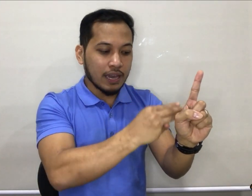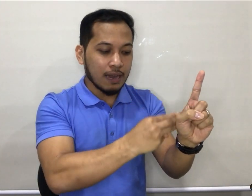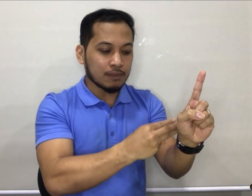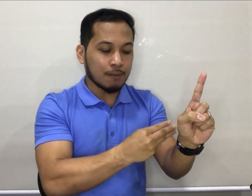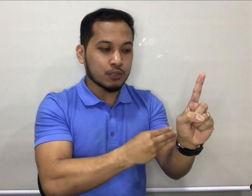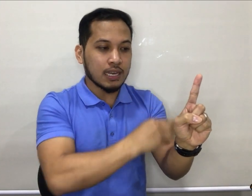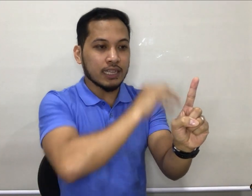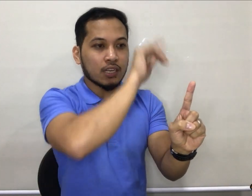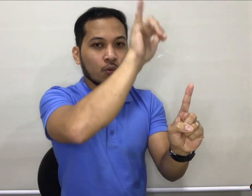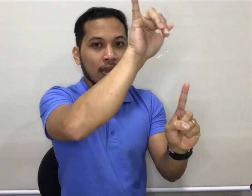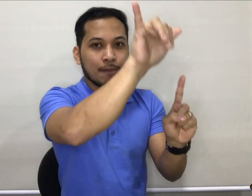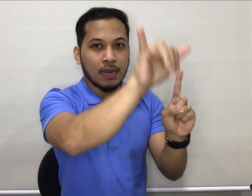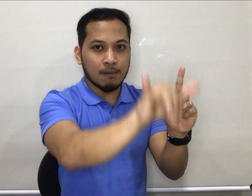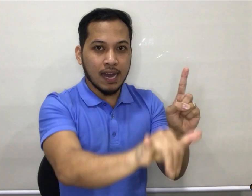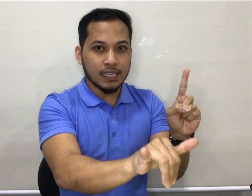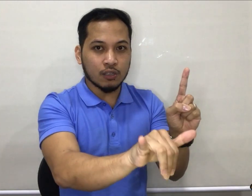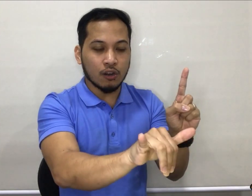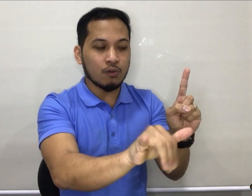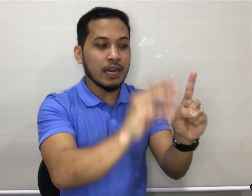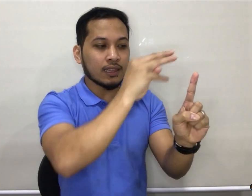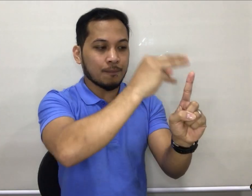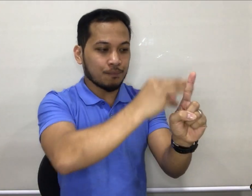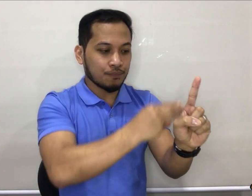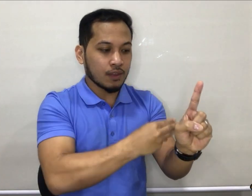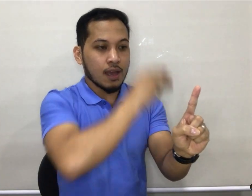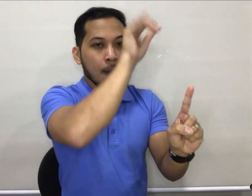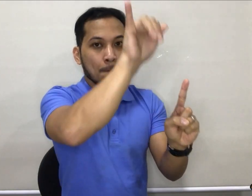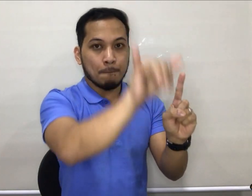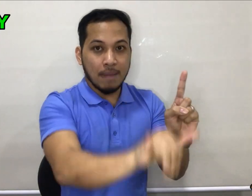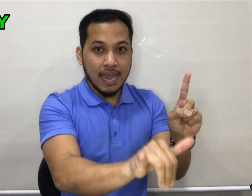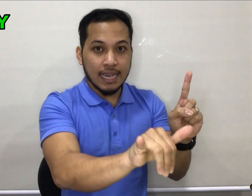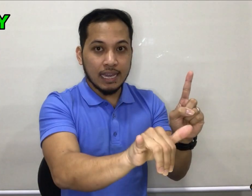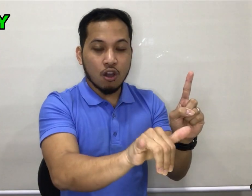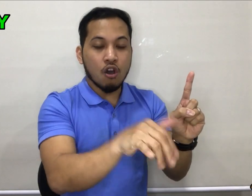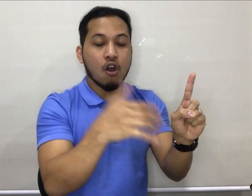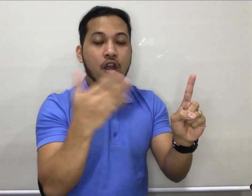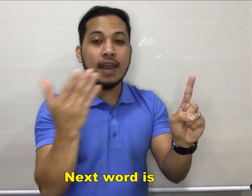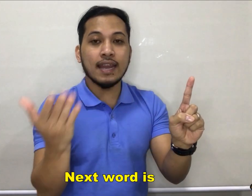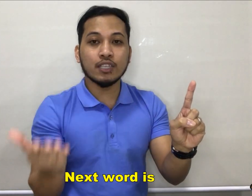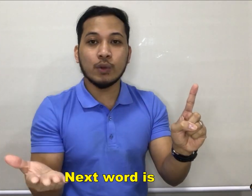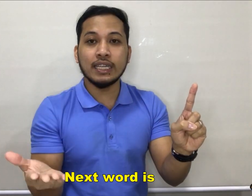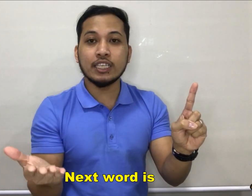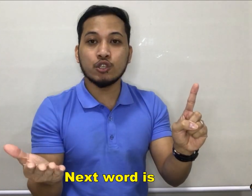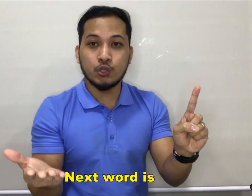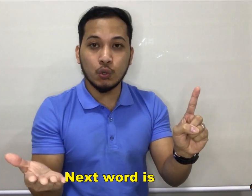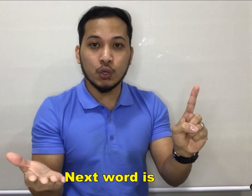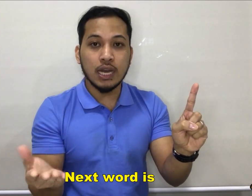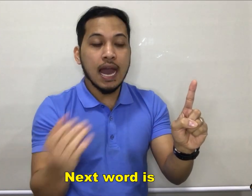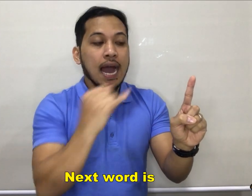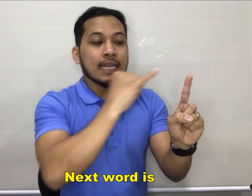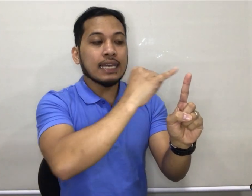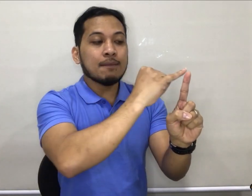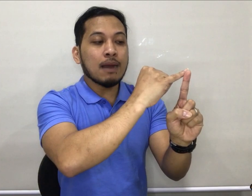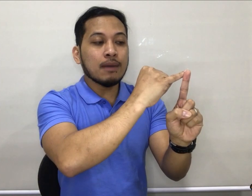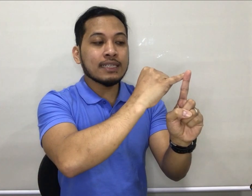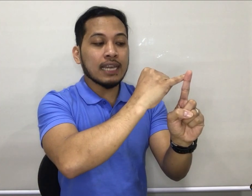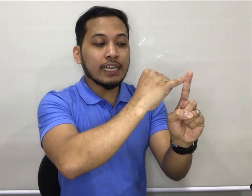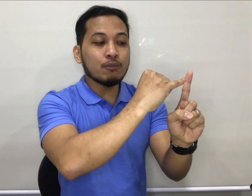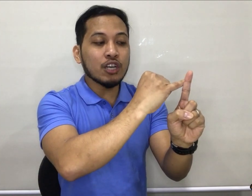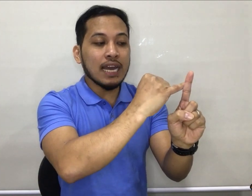yung M. tapos letter Y palabas. O, ulit. May. Okay, next word is June. Islide mo